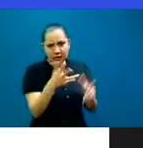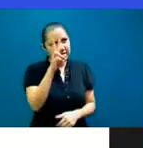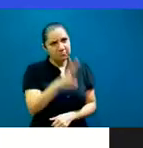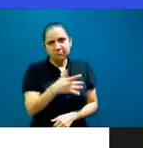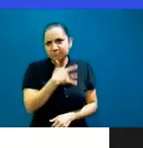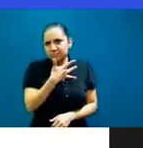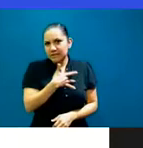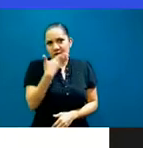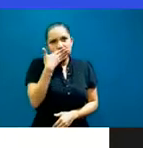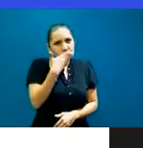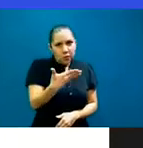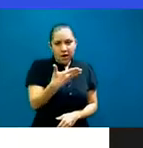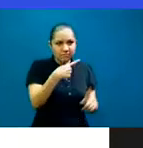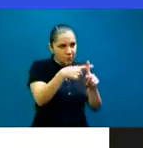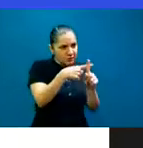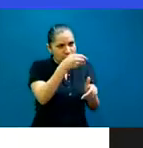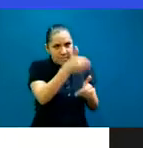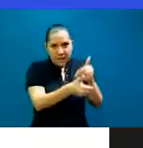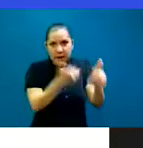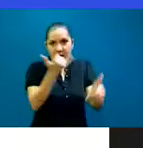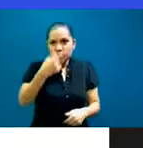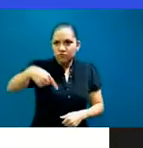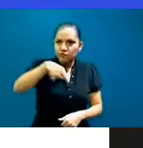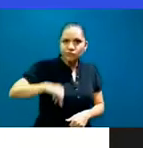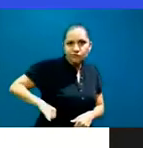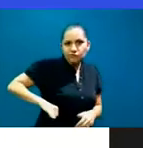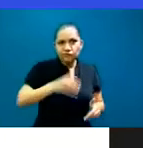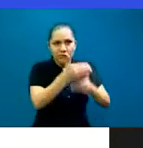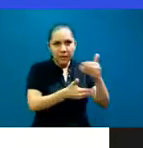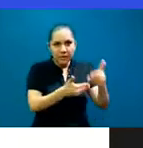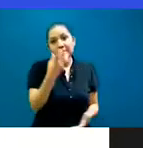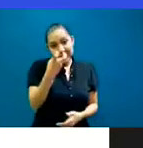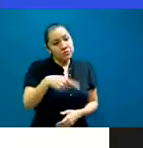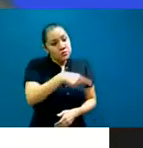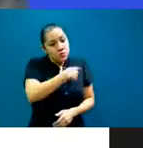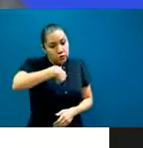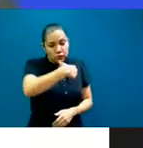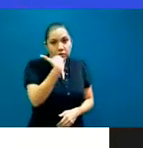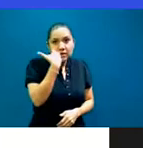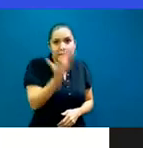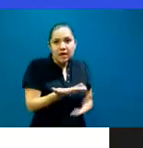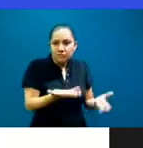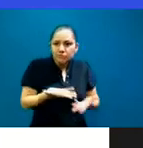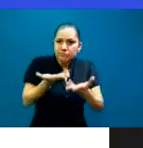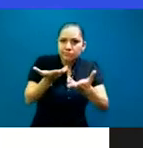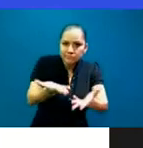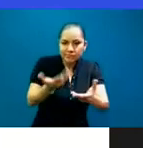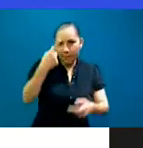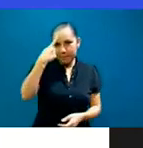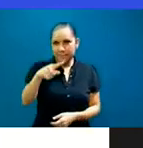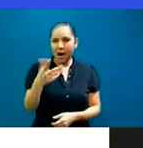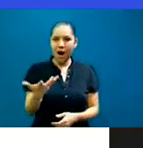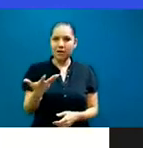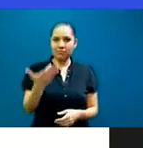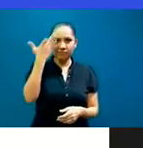poniéndoles, pues facilitándoles las cosas, siendo flexibles ante las situaciones como se nos están presentando.